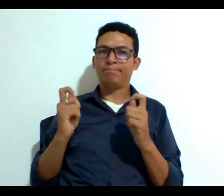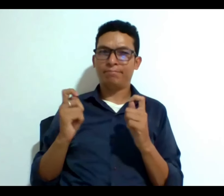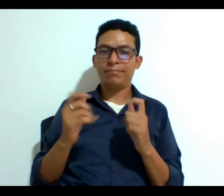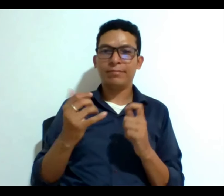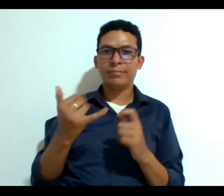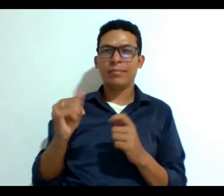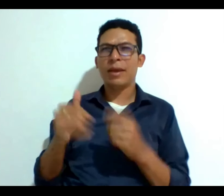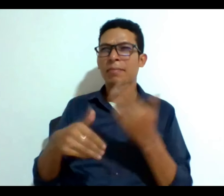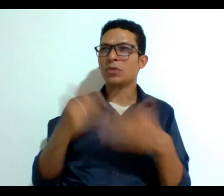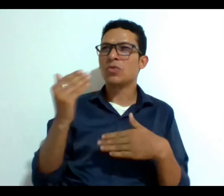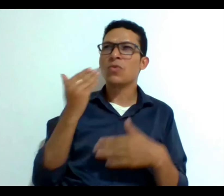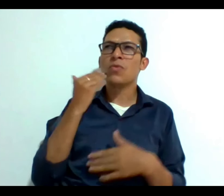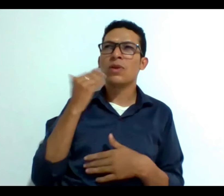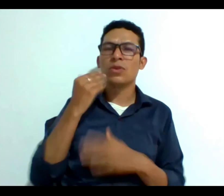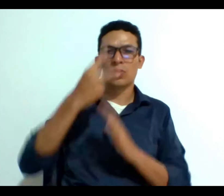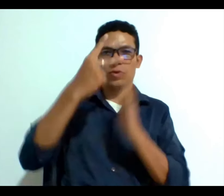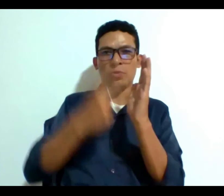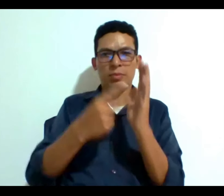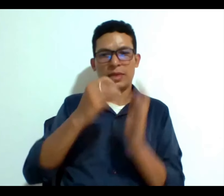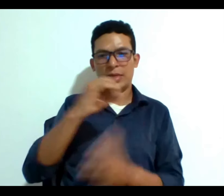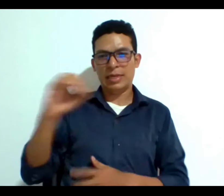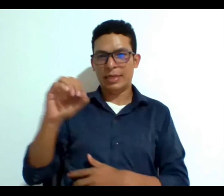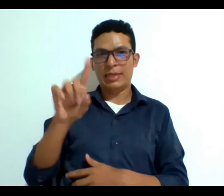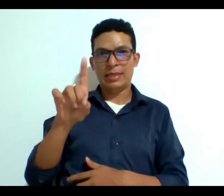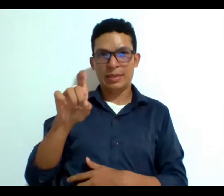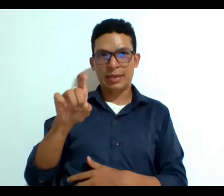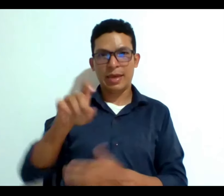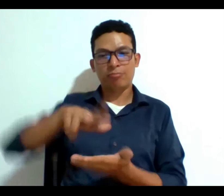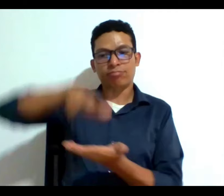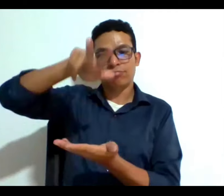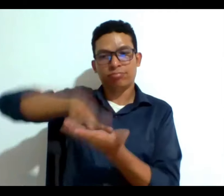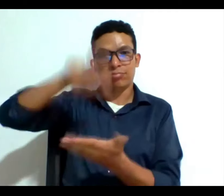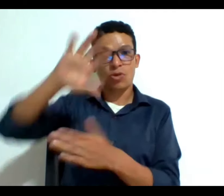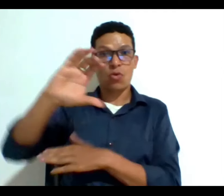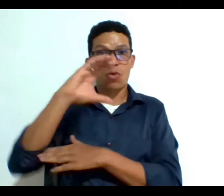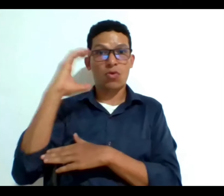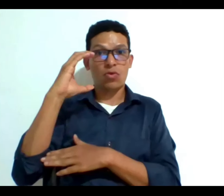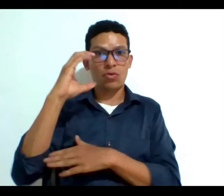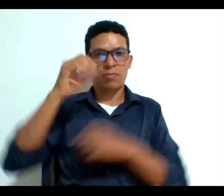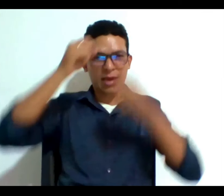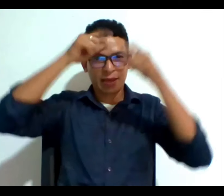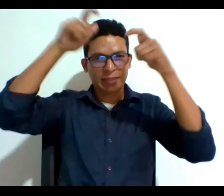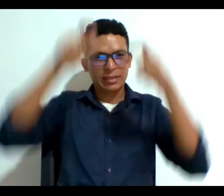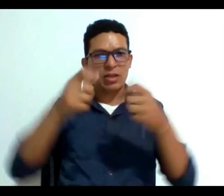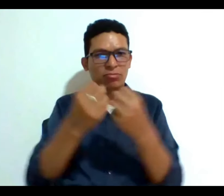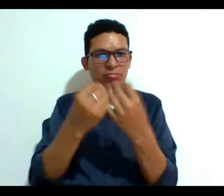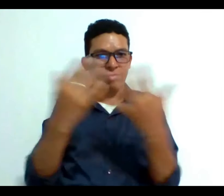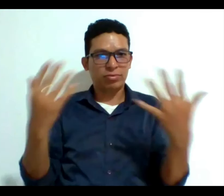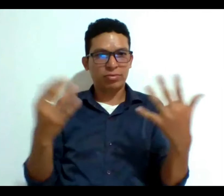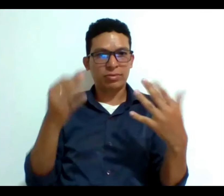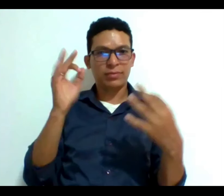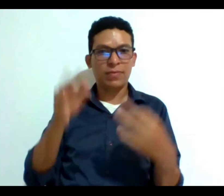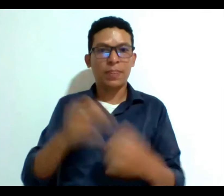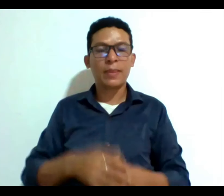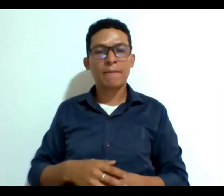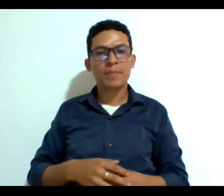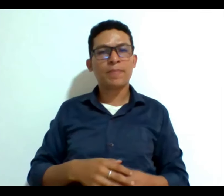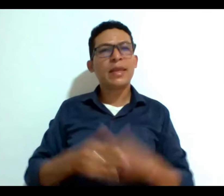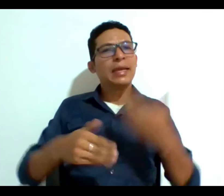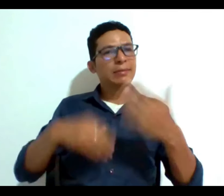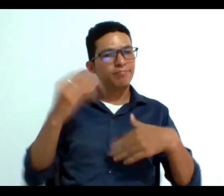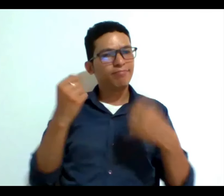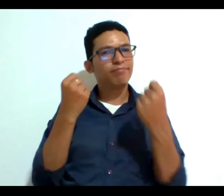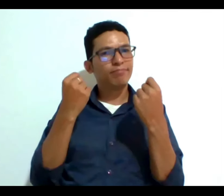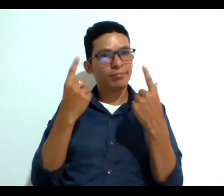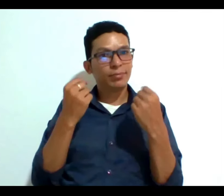año 2006 ratificada por Colombia y por muchos otros estados se empieza a entender que